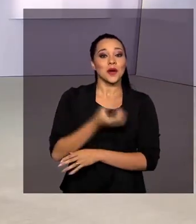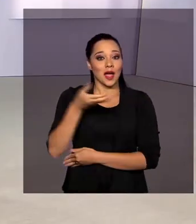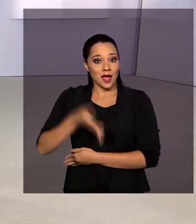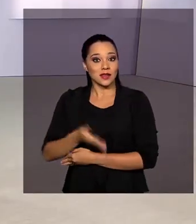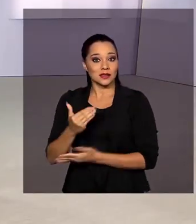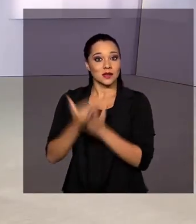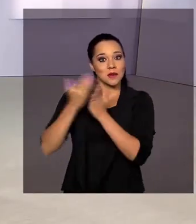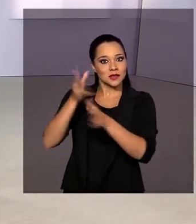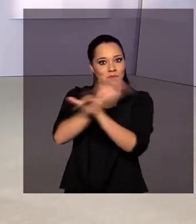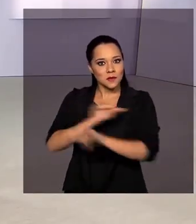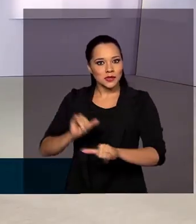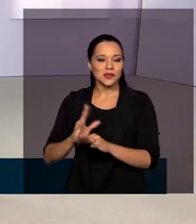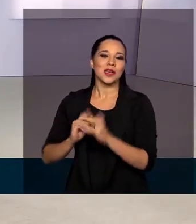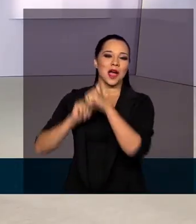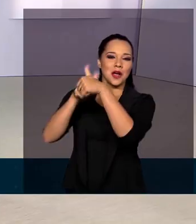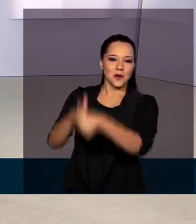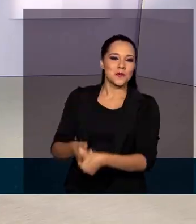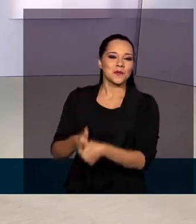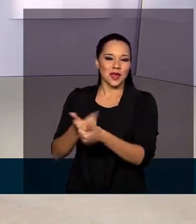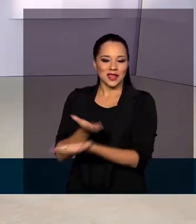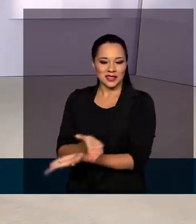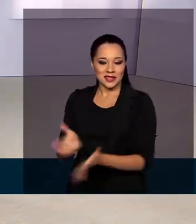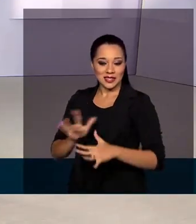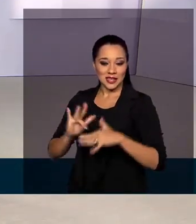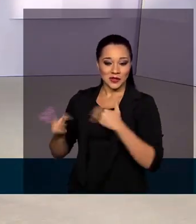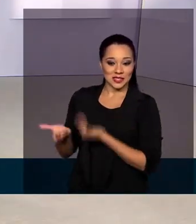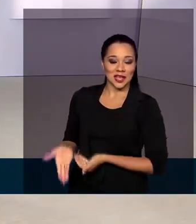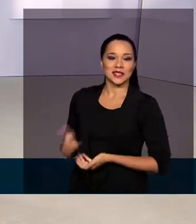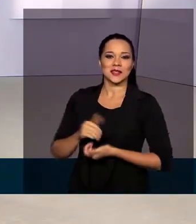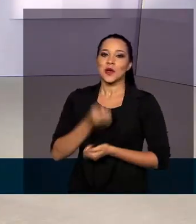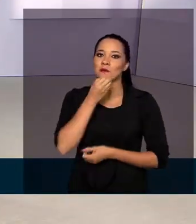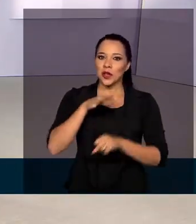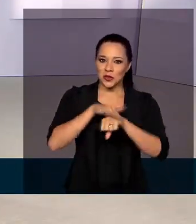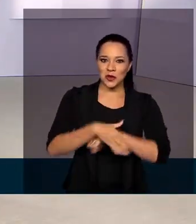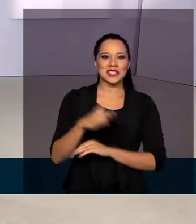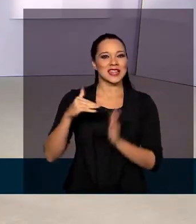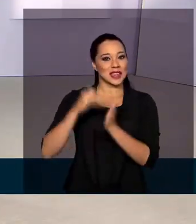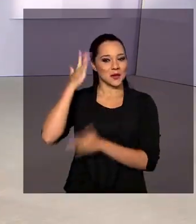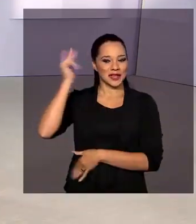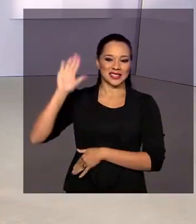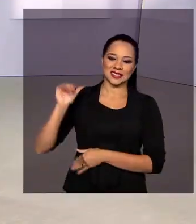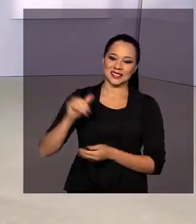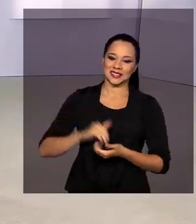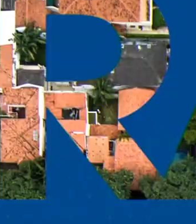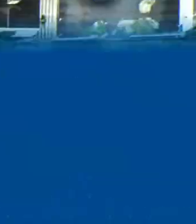Essas e outras notícias você confere seguindo nossas redes sociais. Uma boa noite e até amanhã.